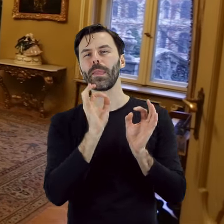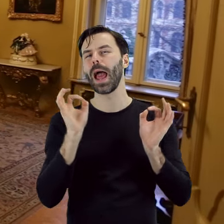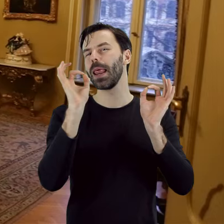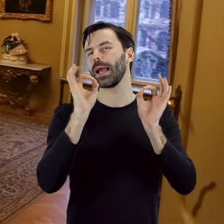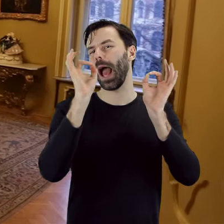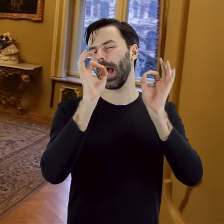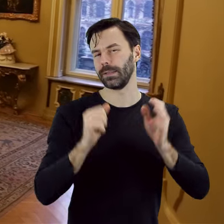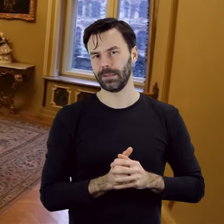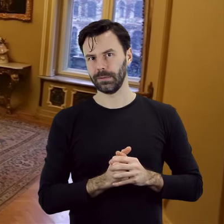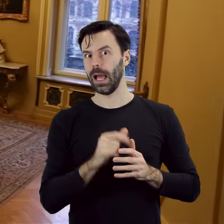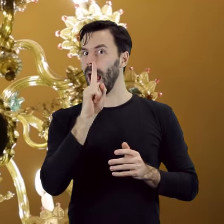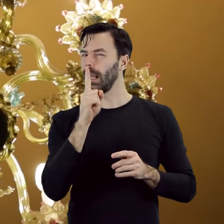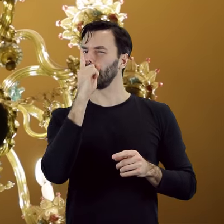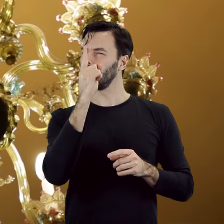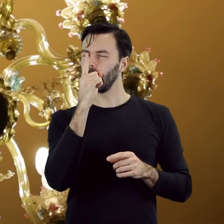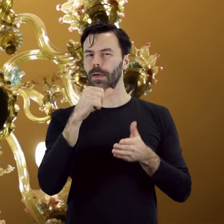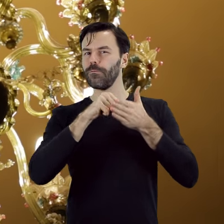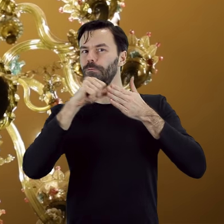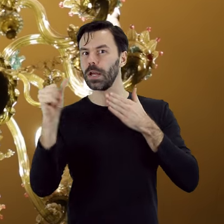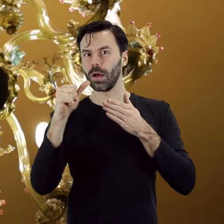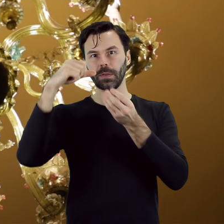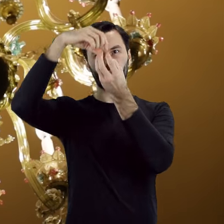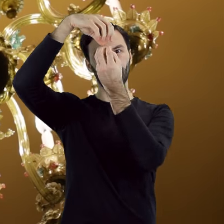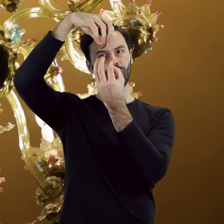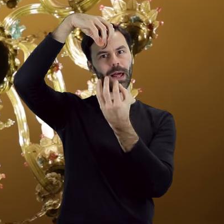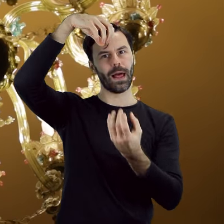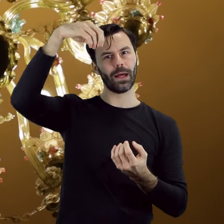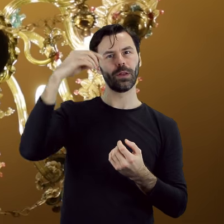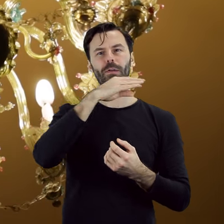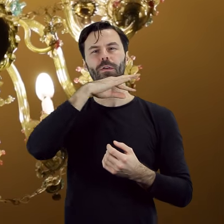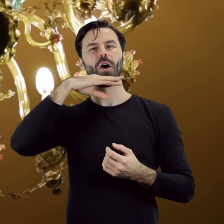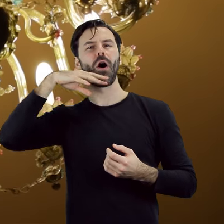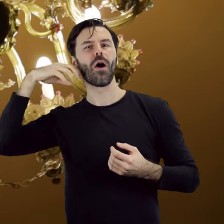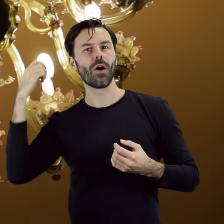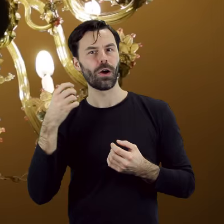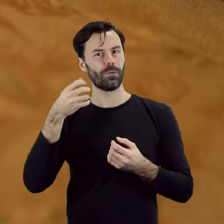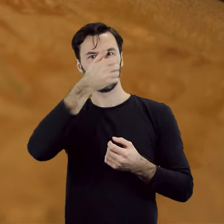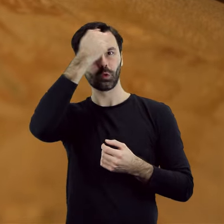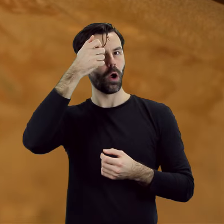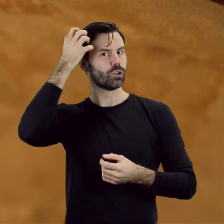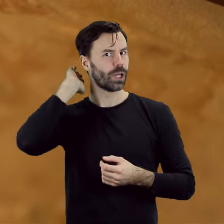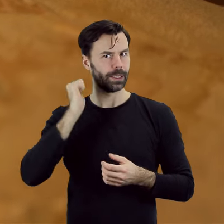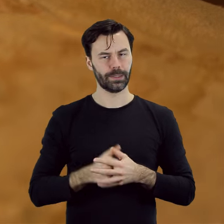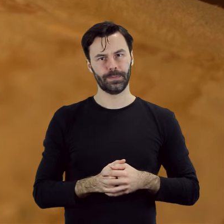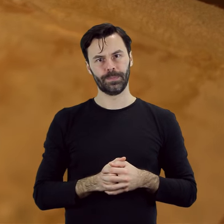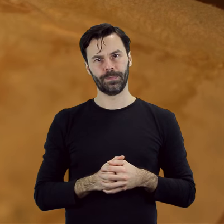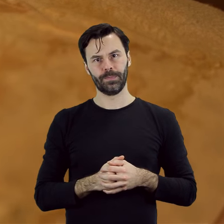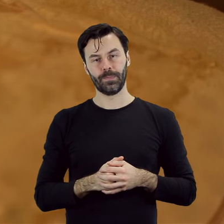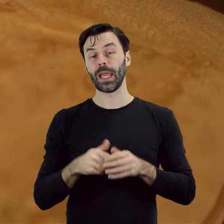przełamana jedynie przez wielobarwny żyrandol, wykonany z czeskiego szkła. O stałej obecności kobiet w pokoju